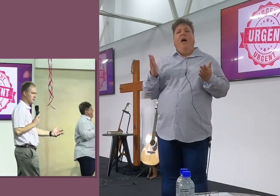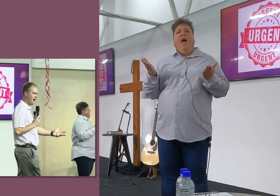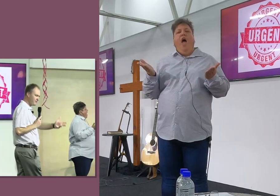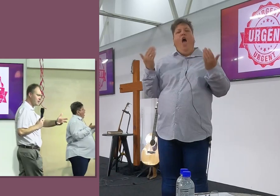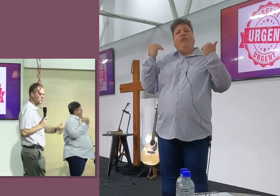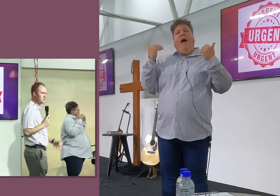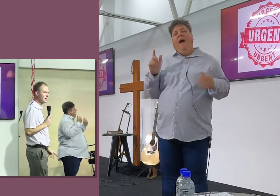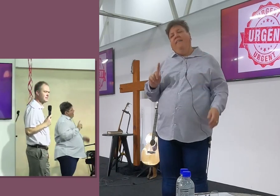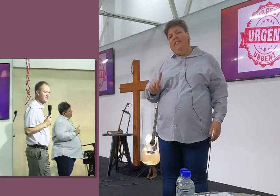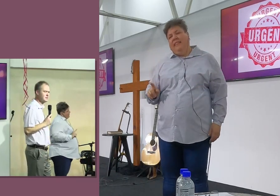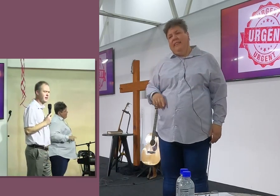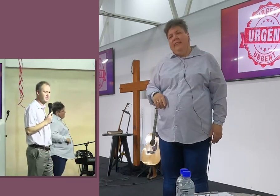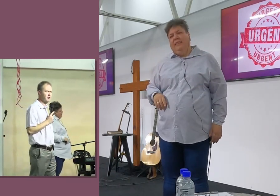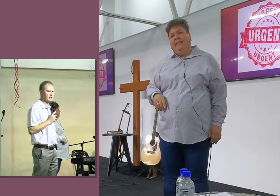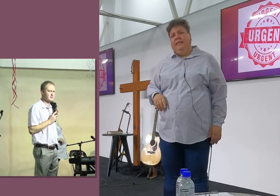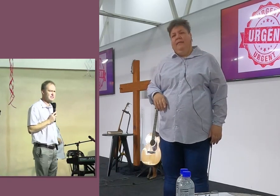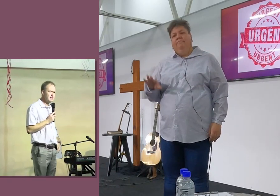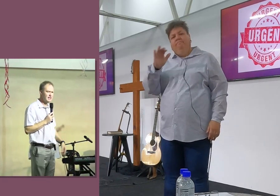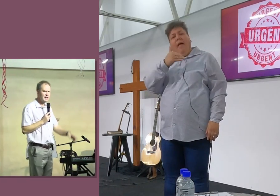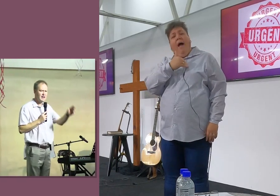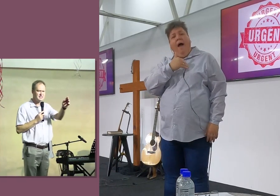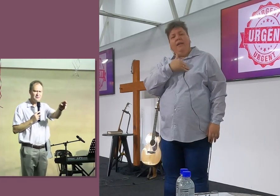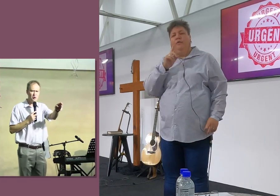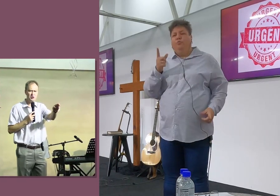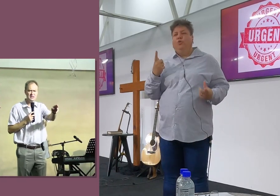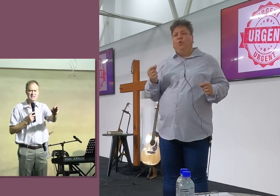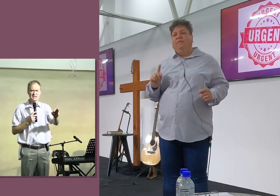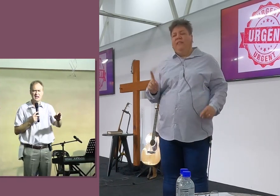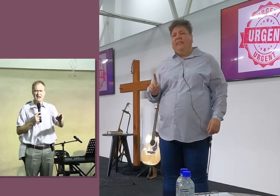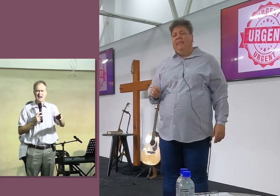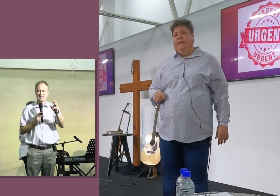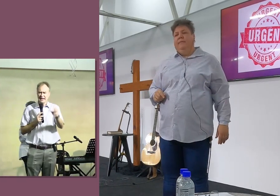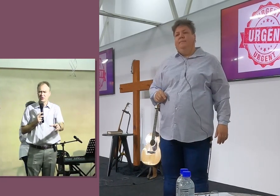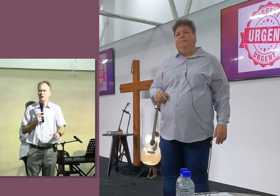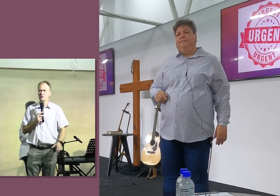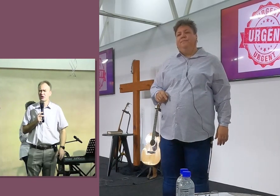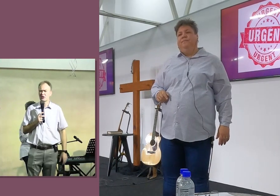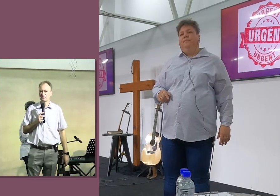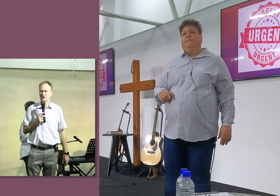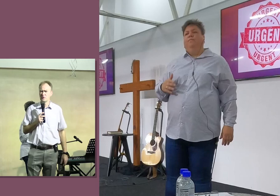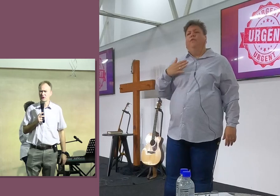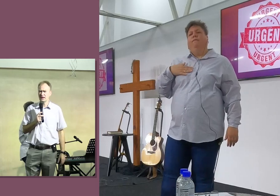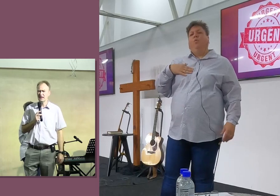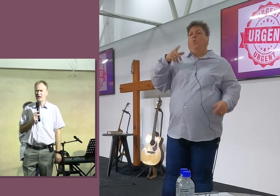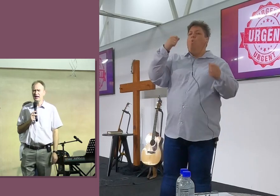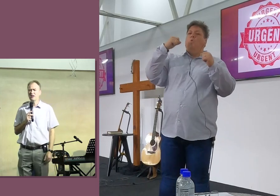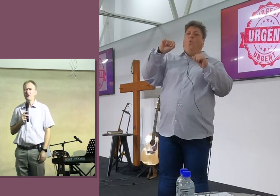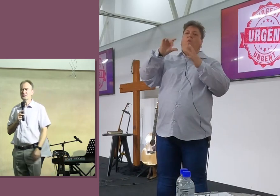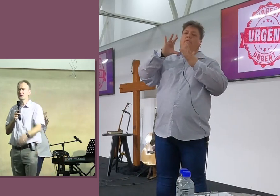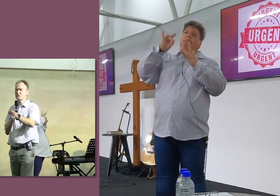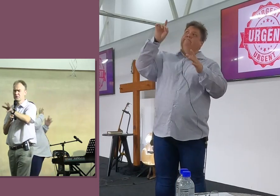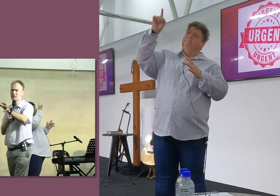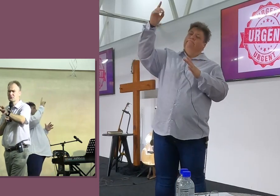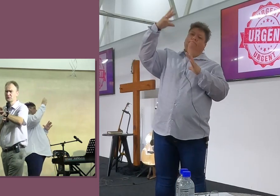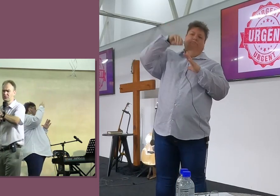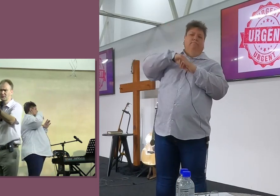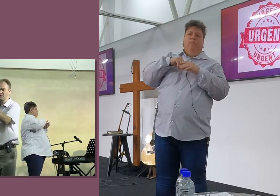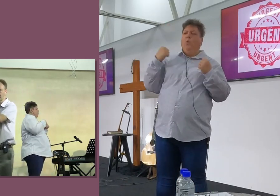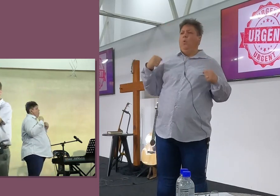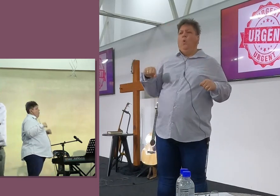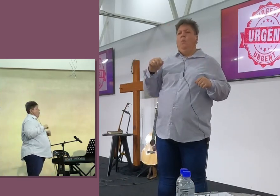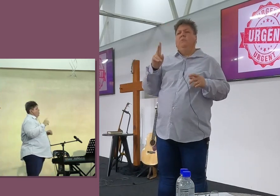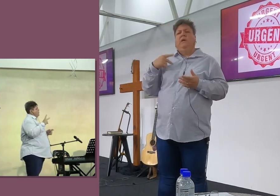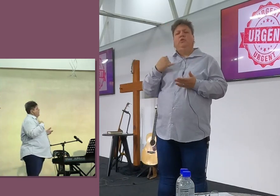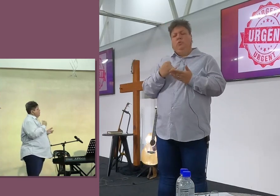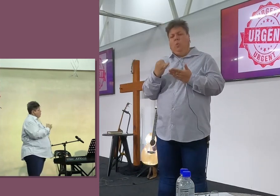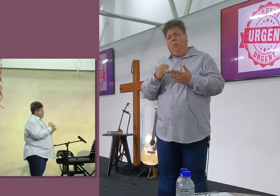hierdie boodskap? Ek wil hier om te dringendheid in my en jou hart wees. Natuurlijk, as jy vir oogend hier sit en jy het nog nie oorgave gemaakt nie, en daak is jou sonde nie so groot soos die